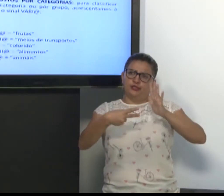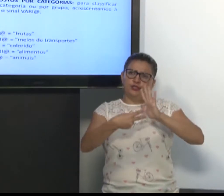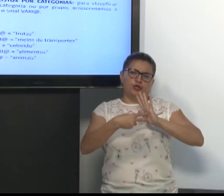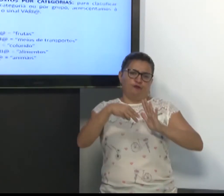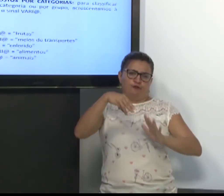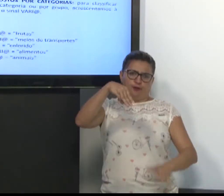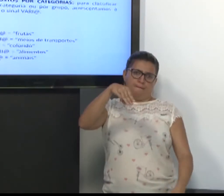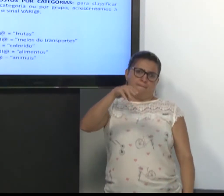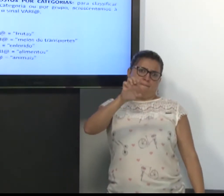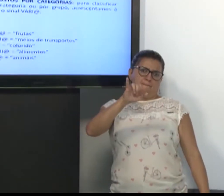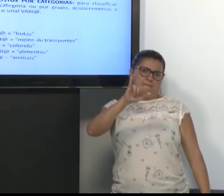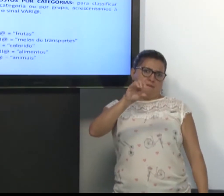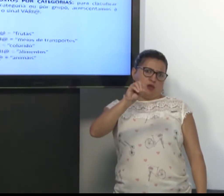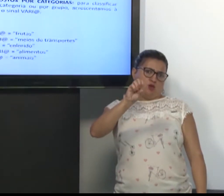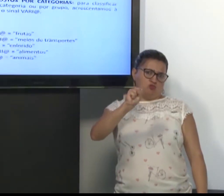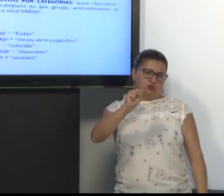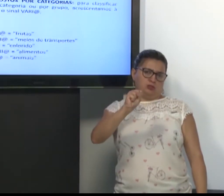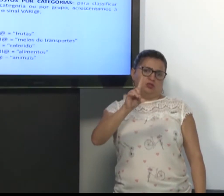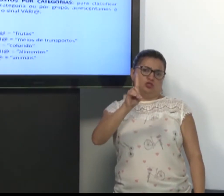meios de transporte.